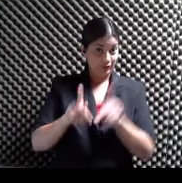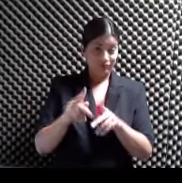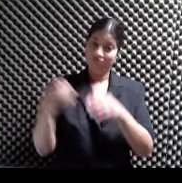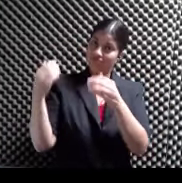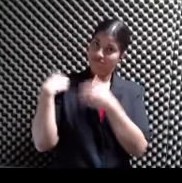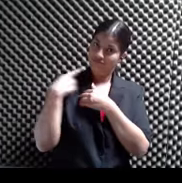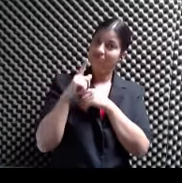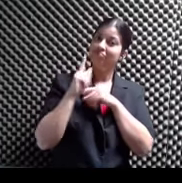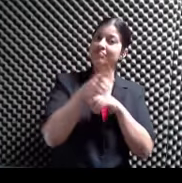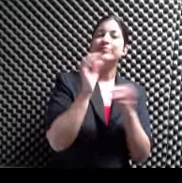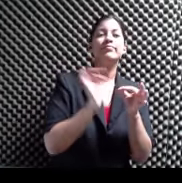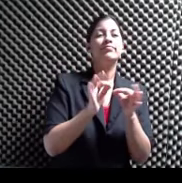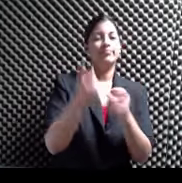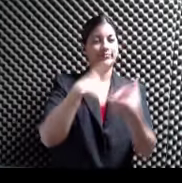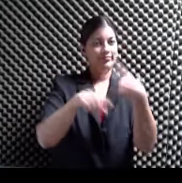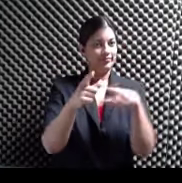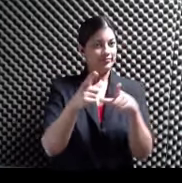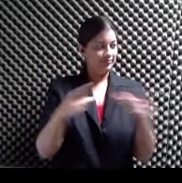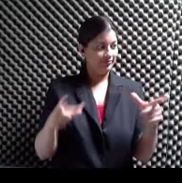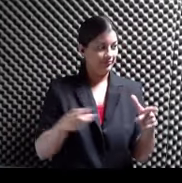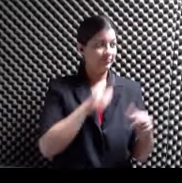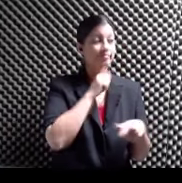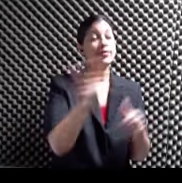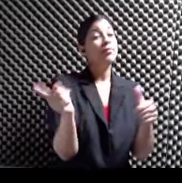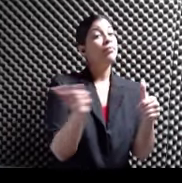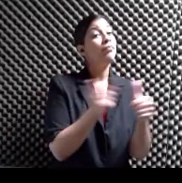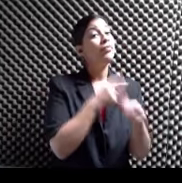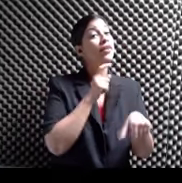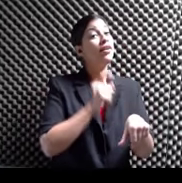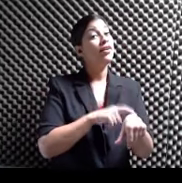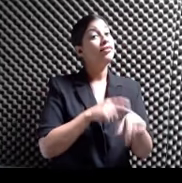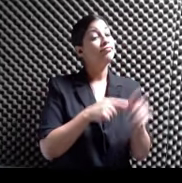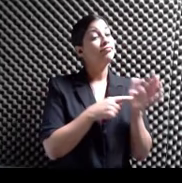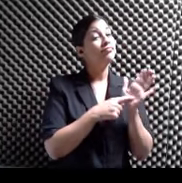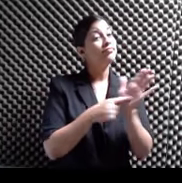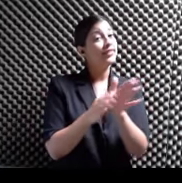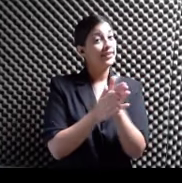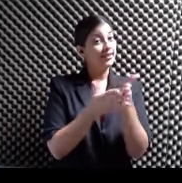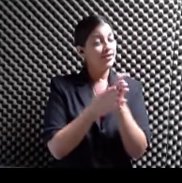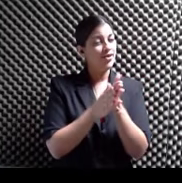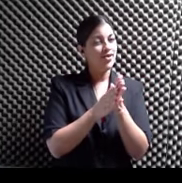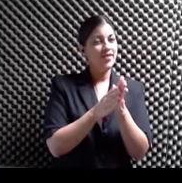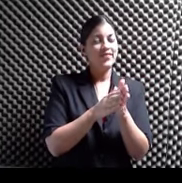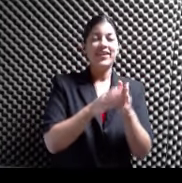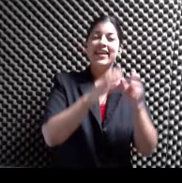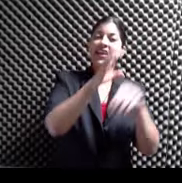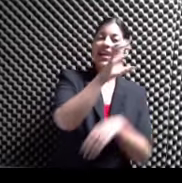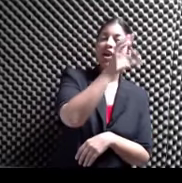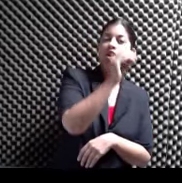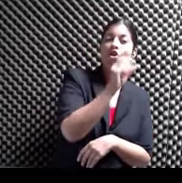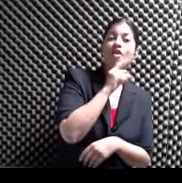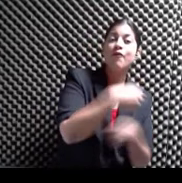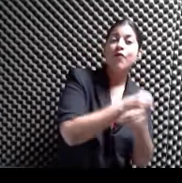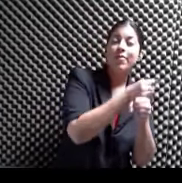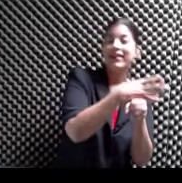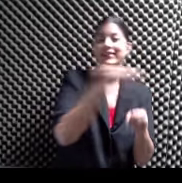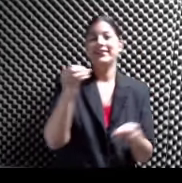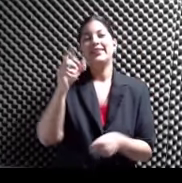En la interpretación de señas De esta primera presentación De libros El Eco de las Formas Y Tegucigalpa De Erizo